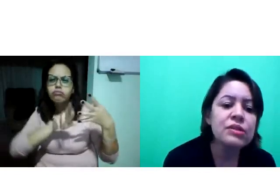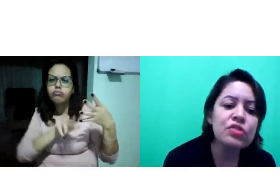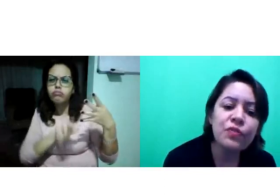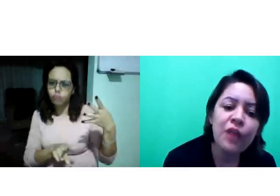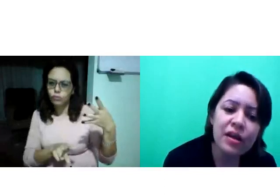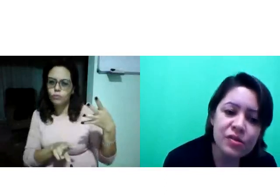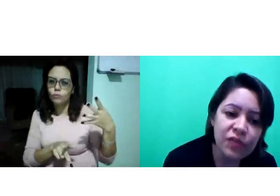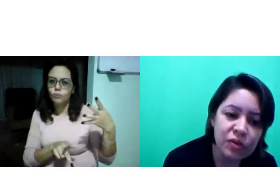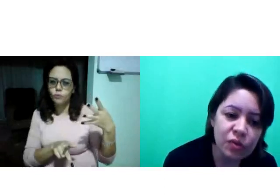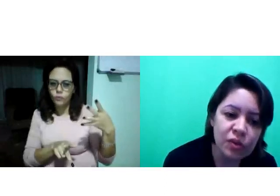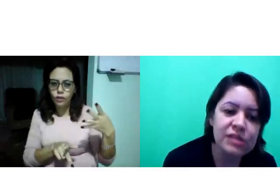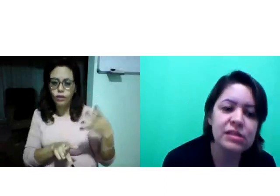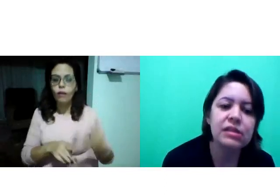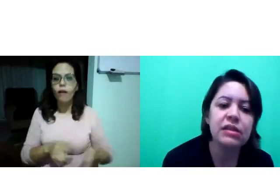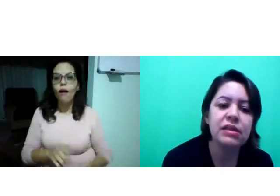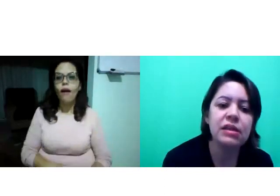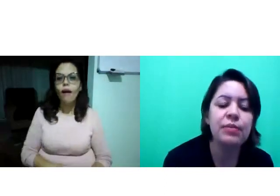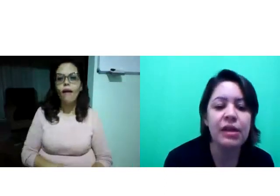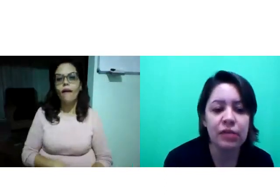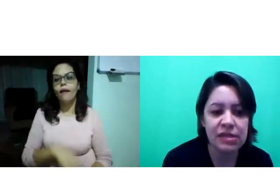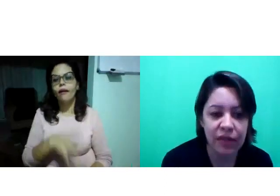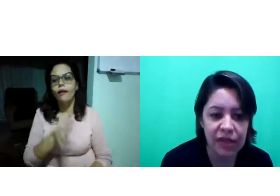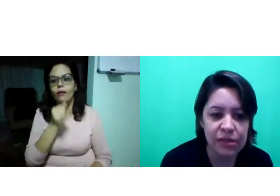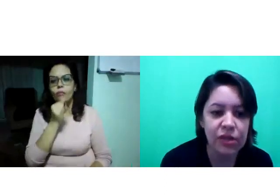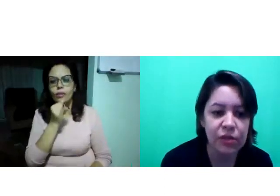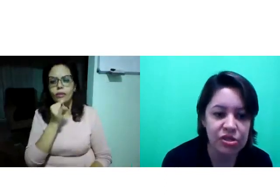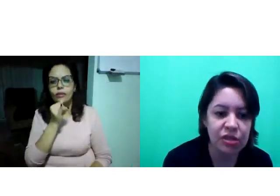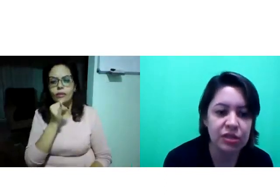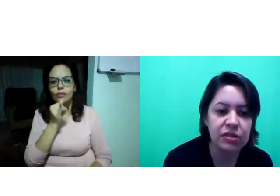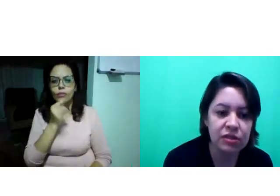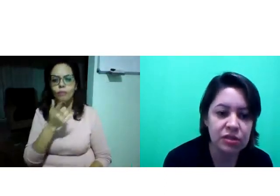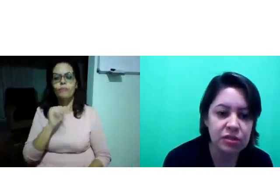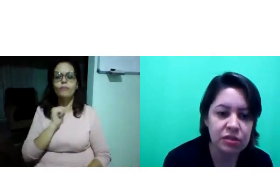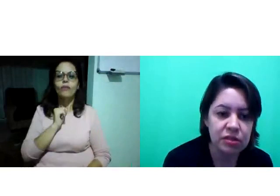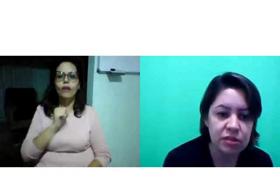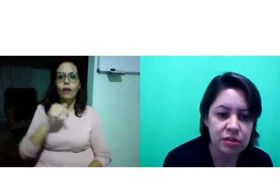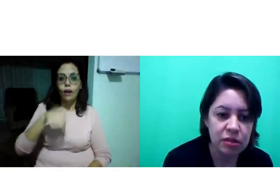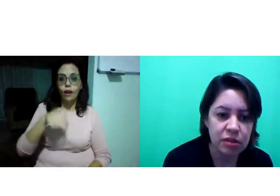Então, são diversos fatores que implicam nessa variação linguística.